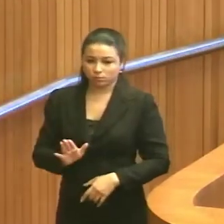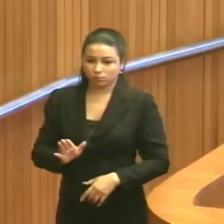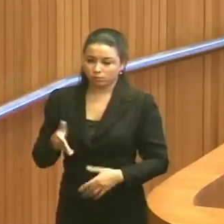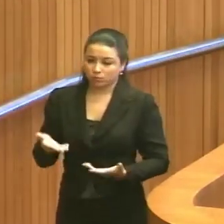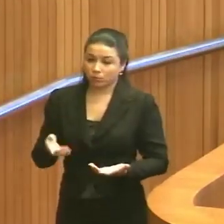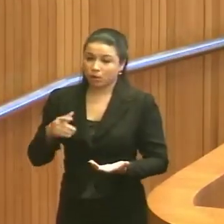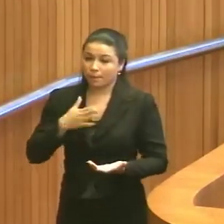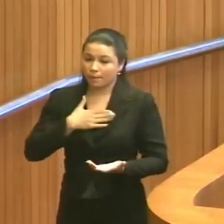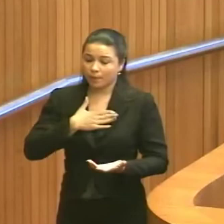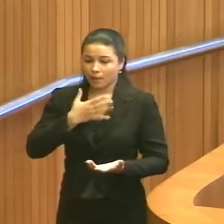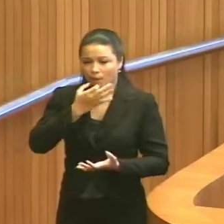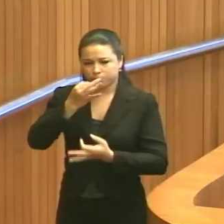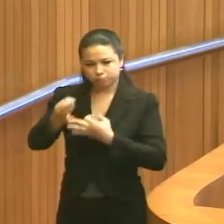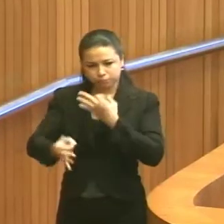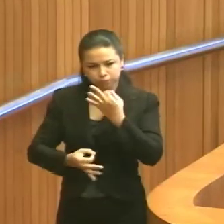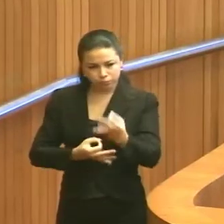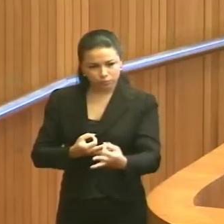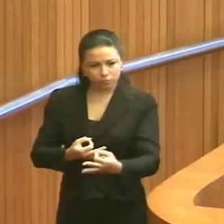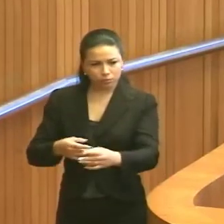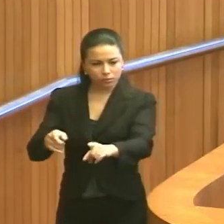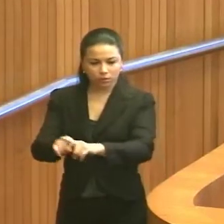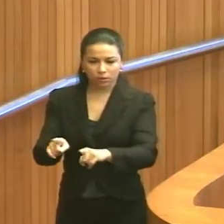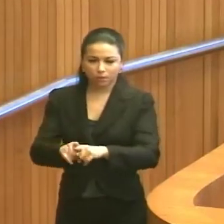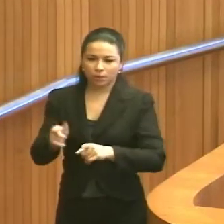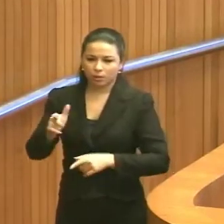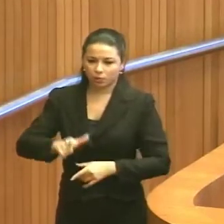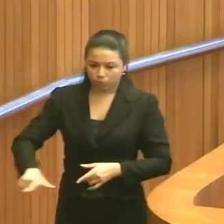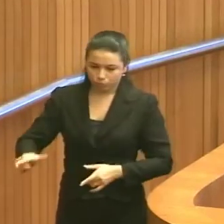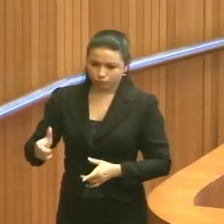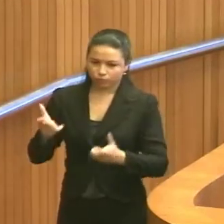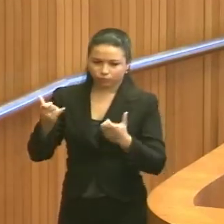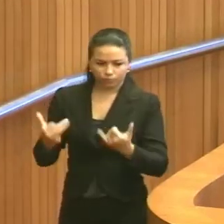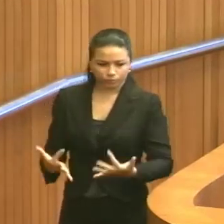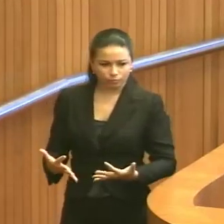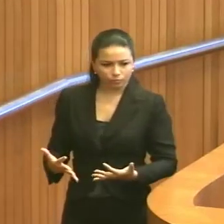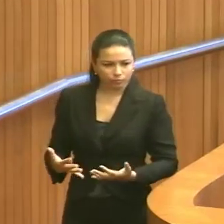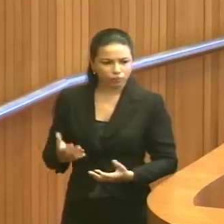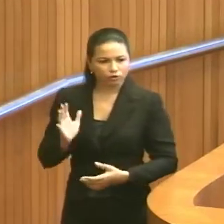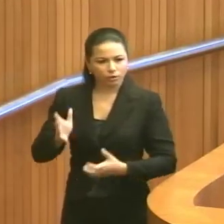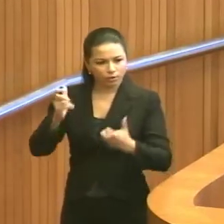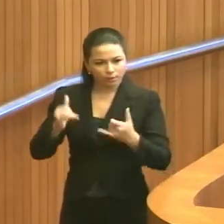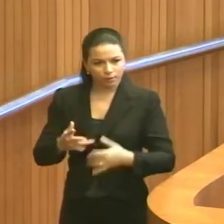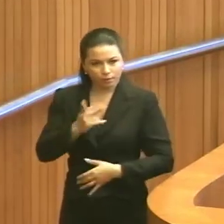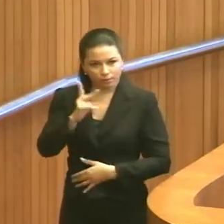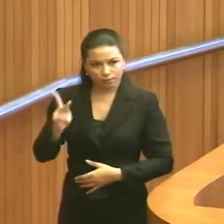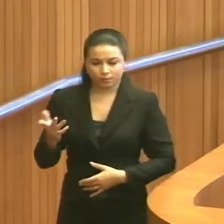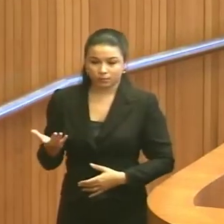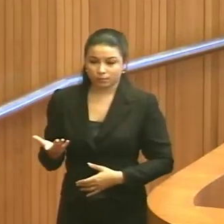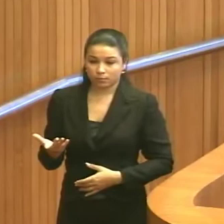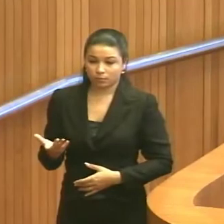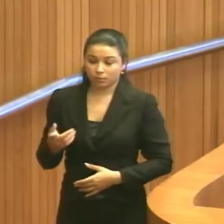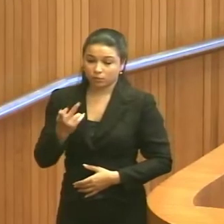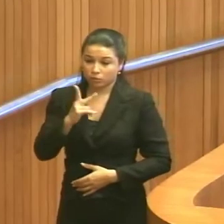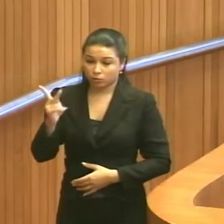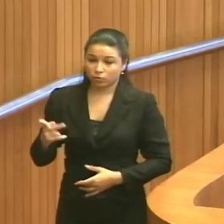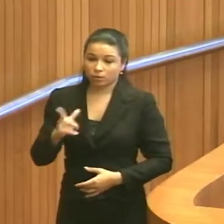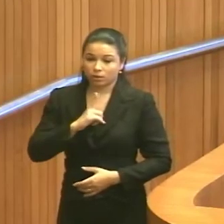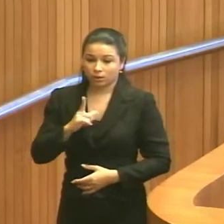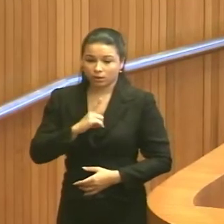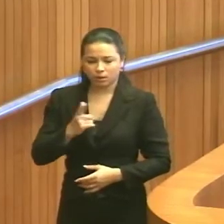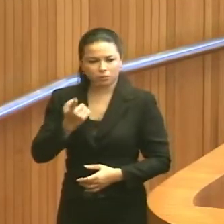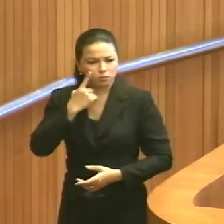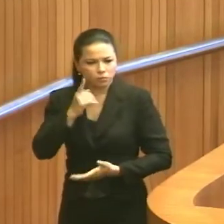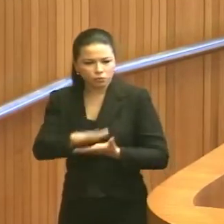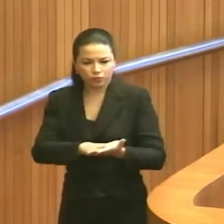o meu posicionamento e a reafirmação, como eu já disse a todos os senhores, que os senhores